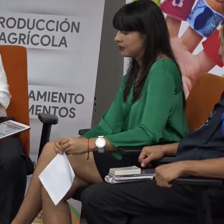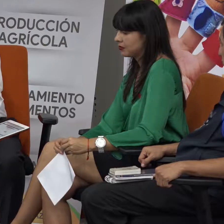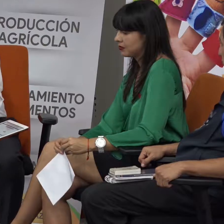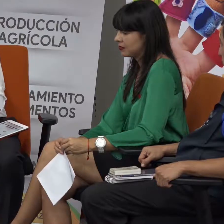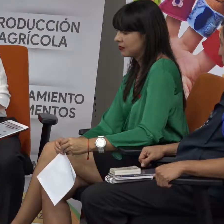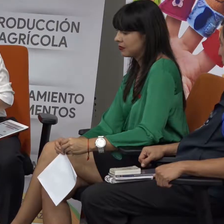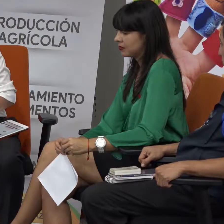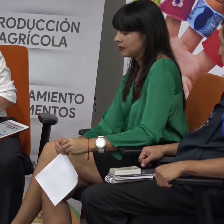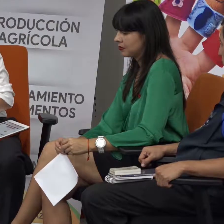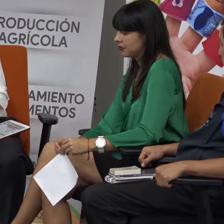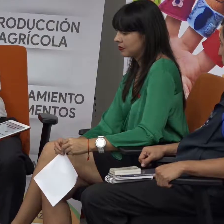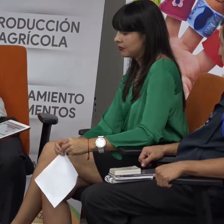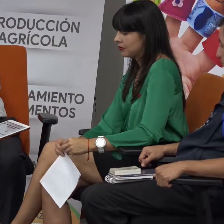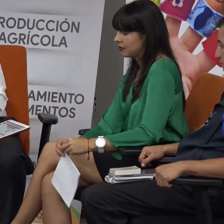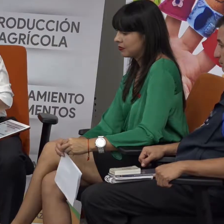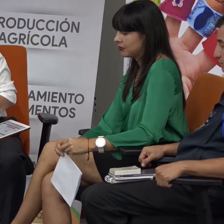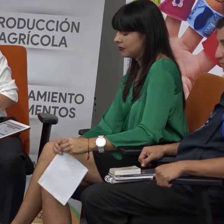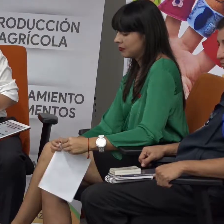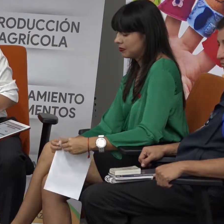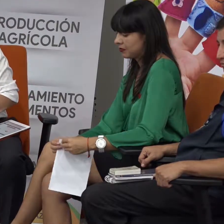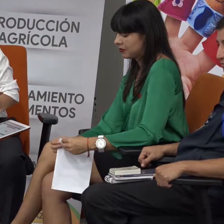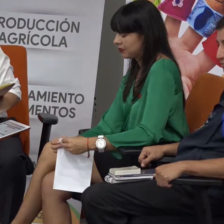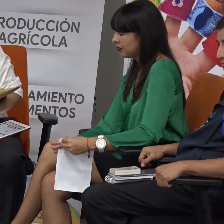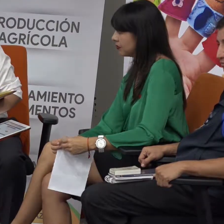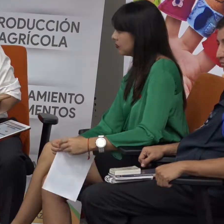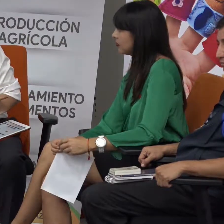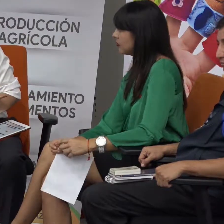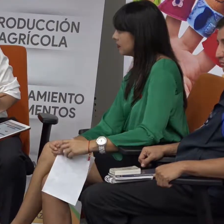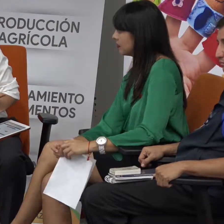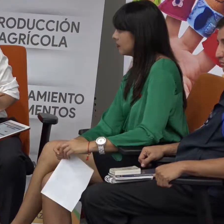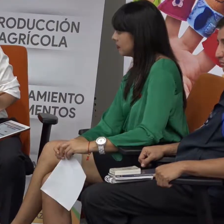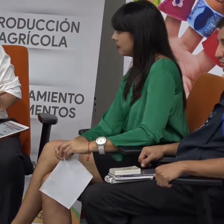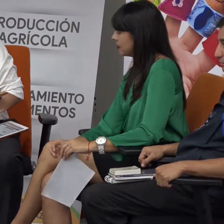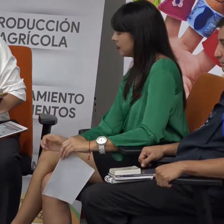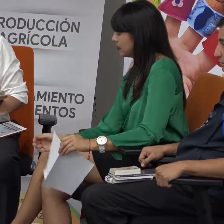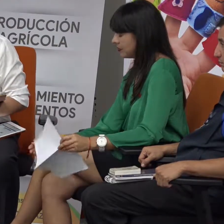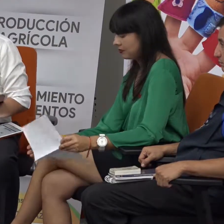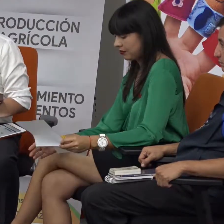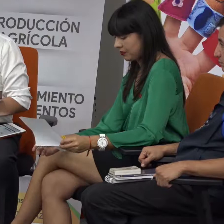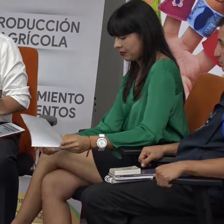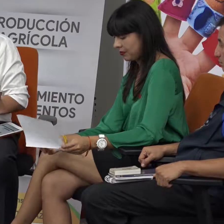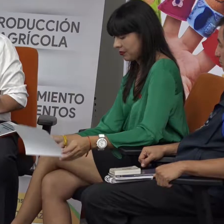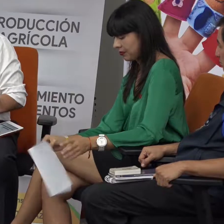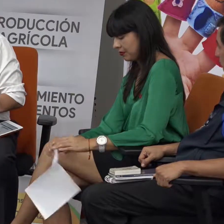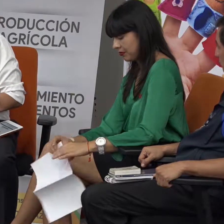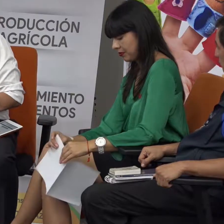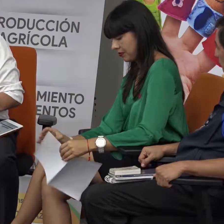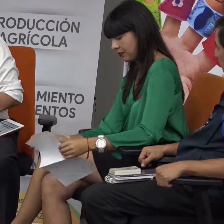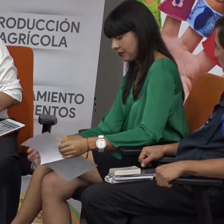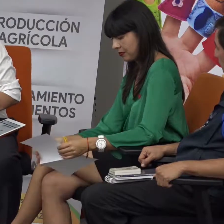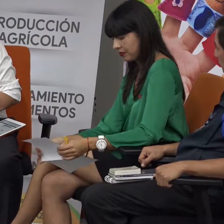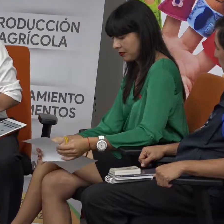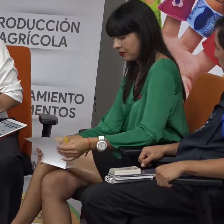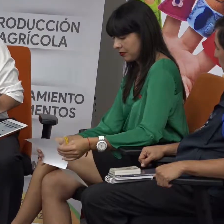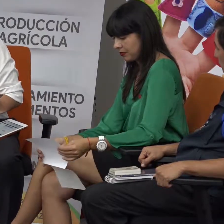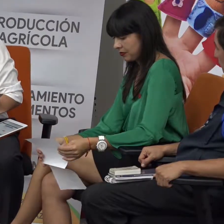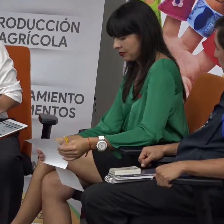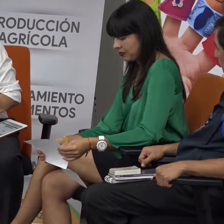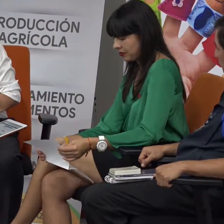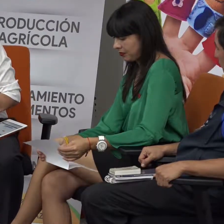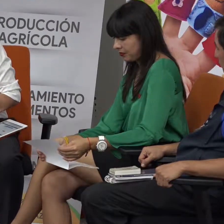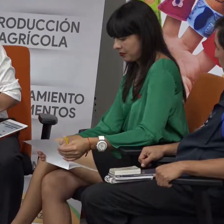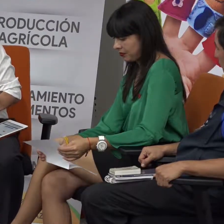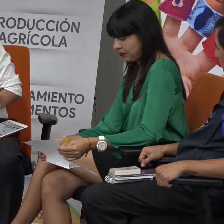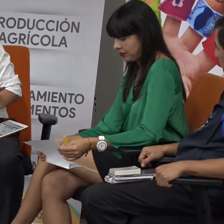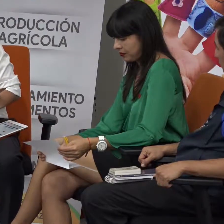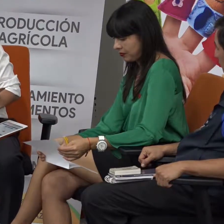no ellos que ya están de salido o ya han salido sino los que están en este momento que pasa con los chicos que logran salir de la escuela y